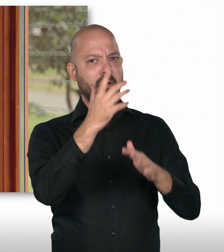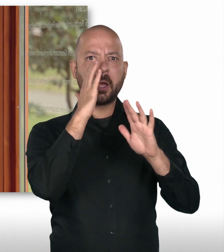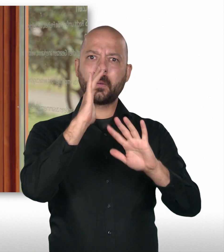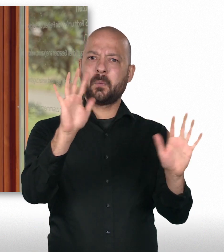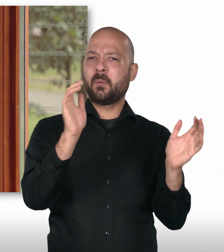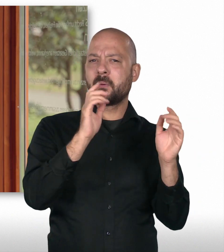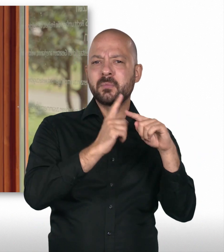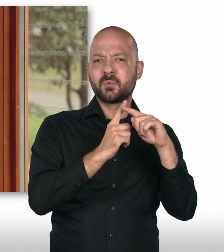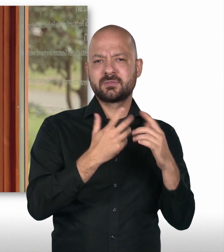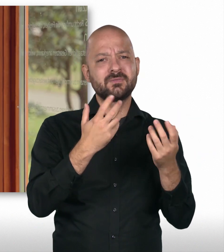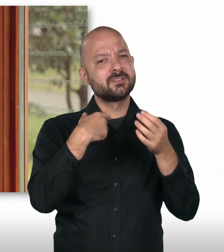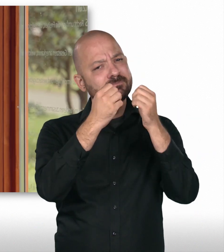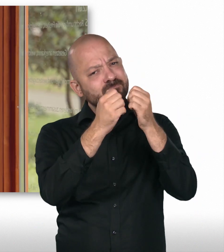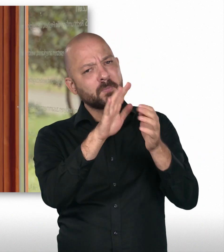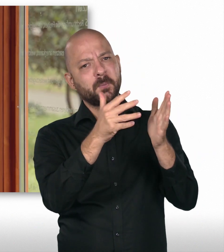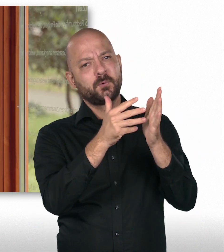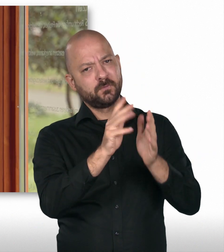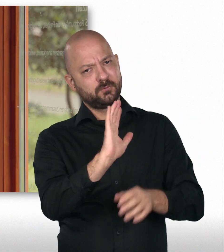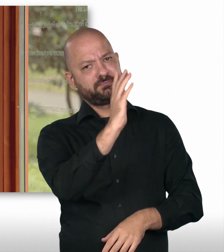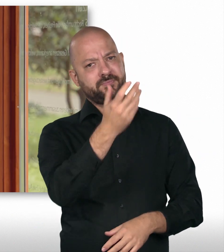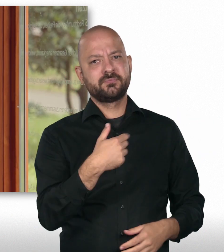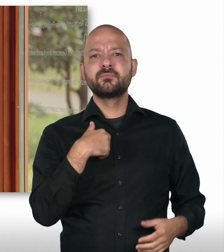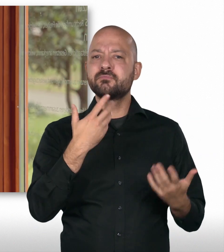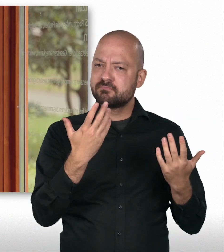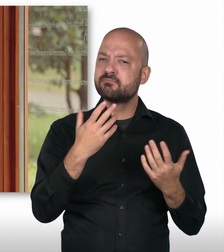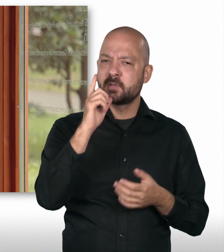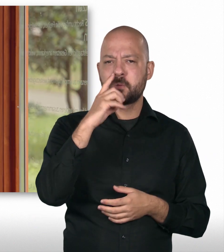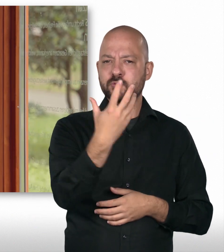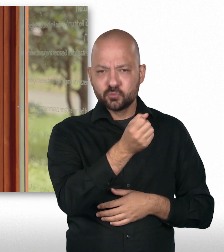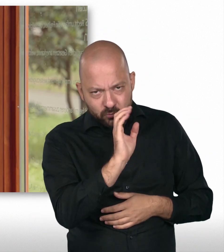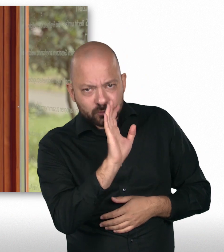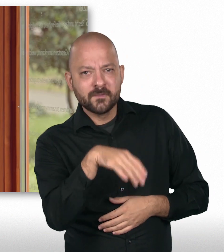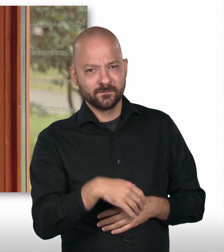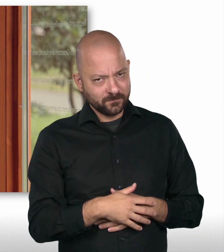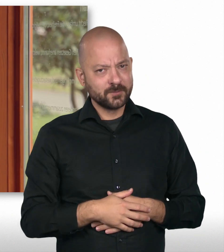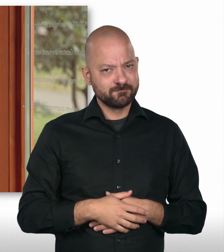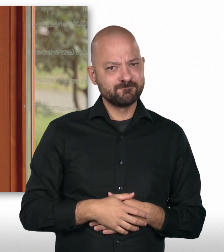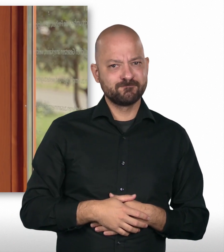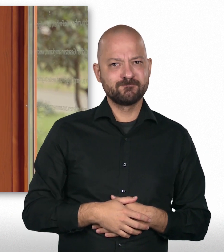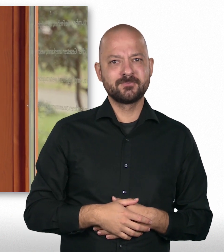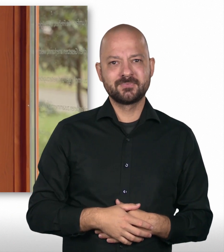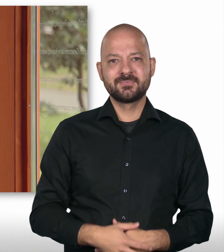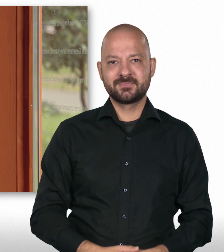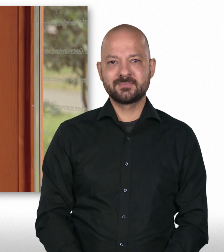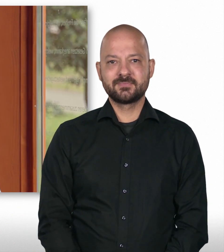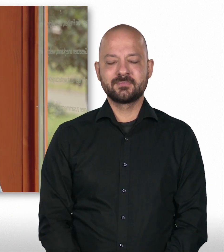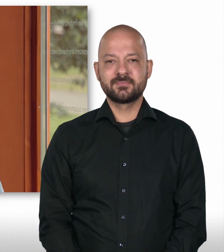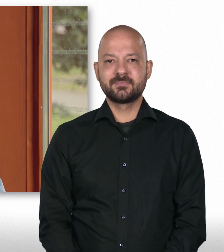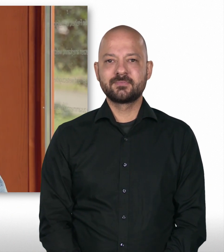dass das am Ende alles funktioniert für dich. Aber ich glaube, du wirst das schon machen. Und ja, Freunde, ich werde jetzt aber noch einen weiteren